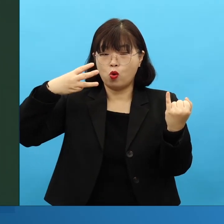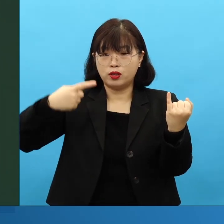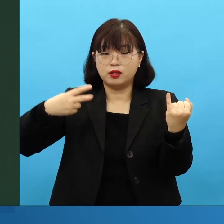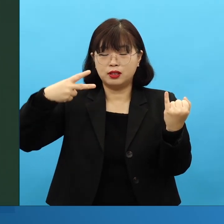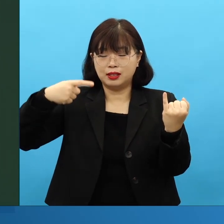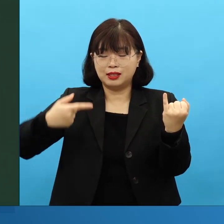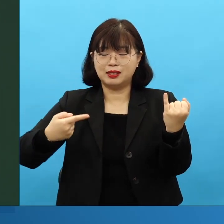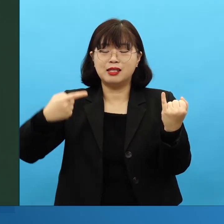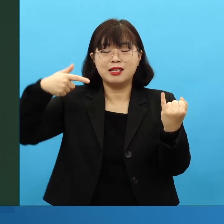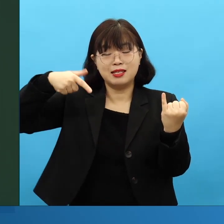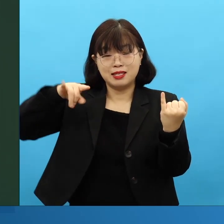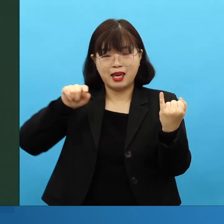말라.